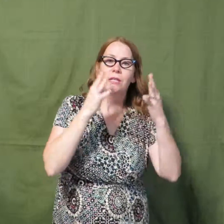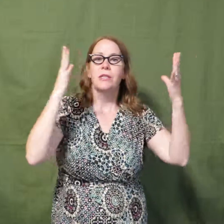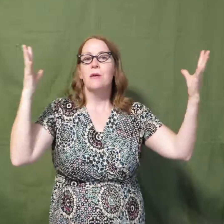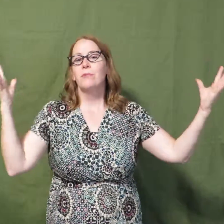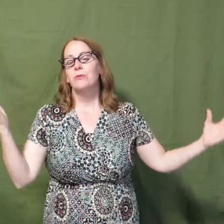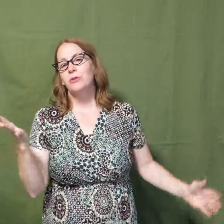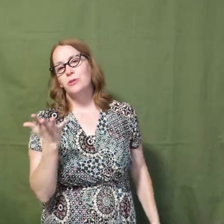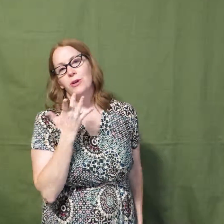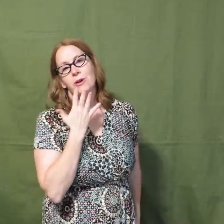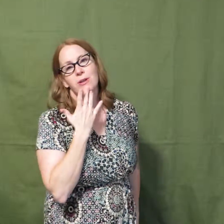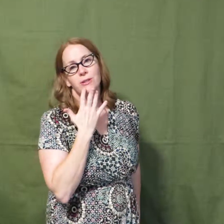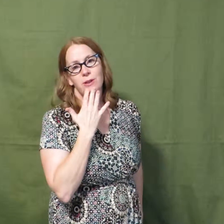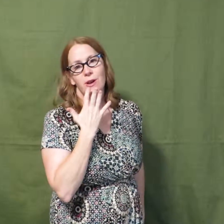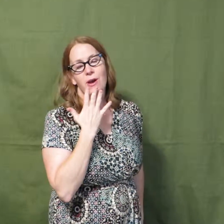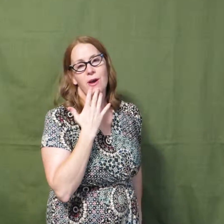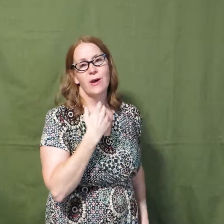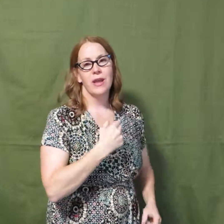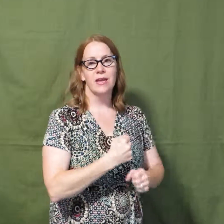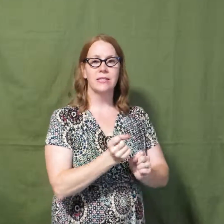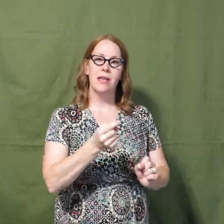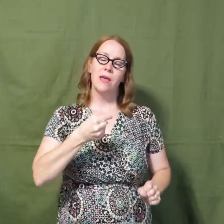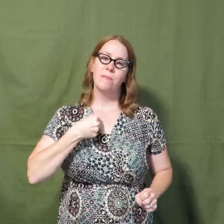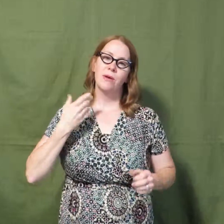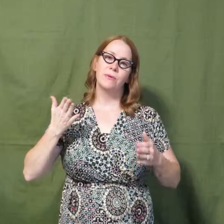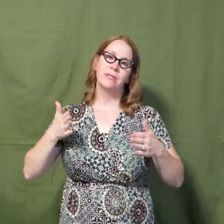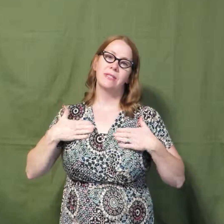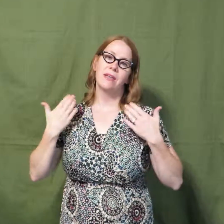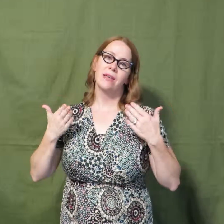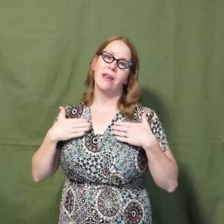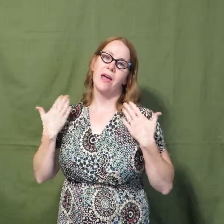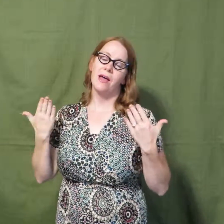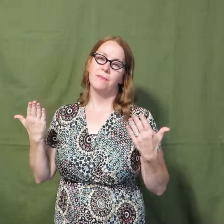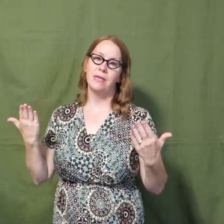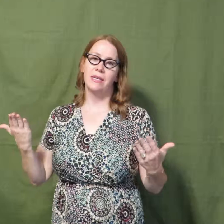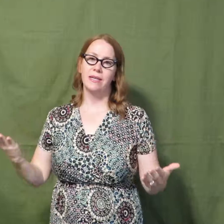de muchos colores me gustan a mí.